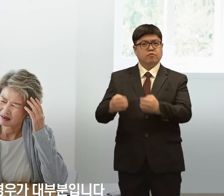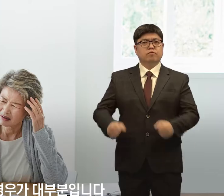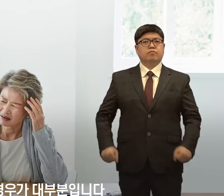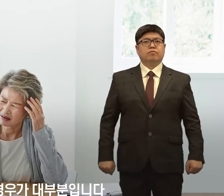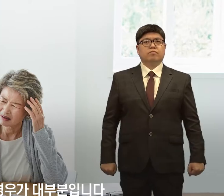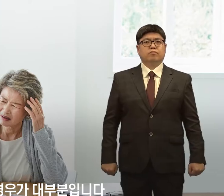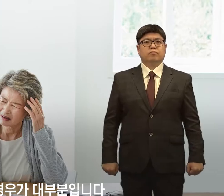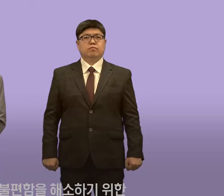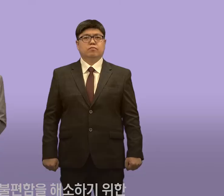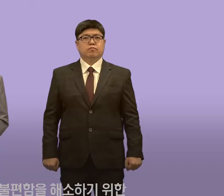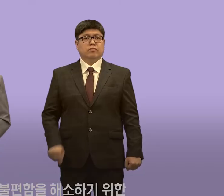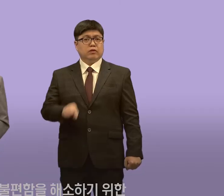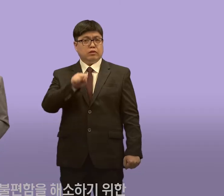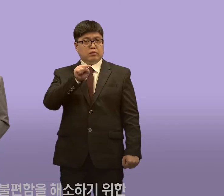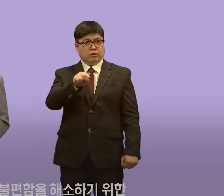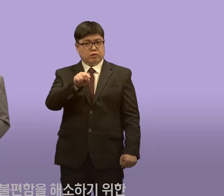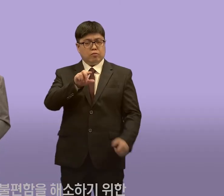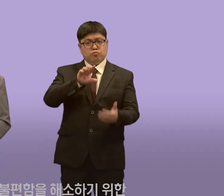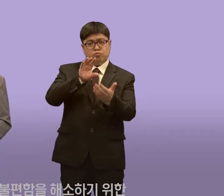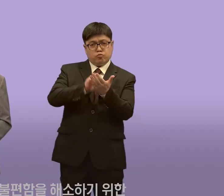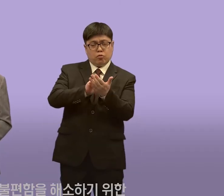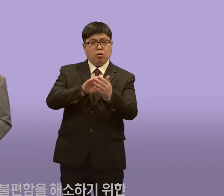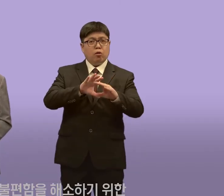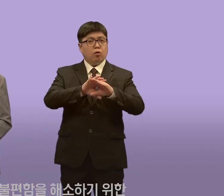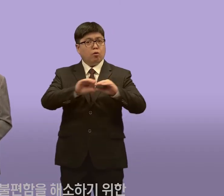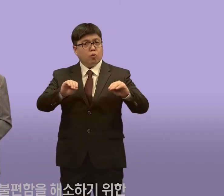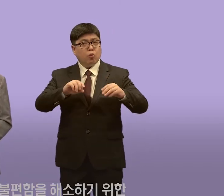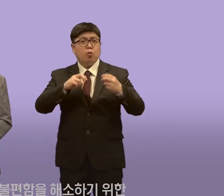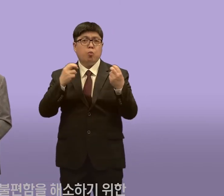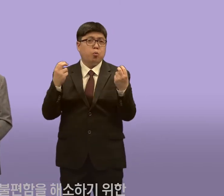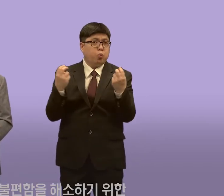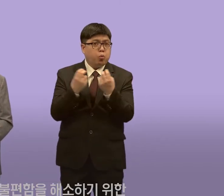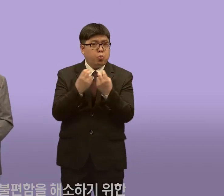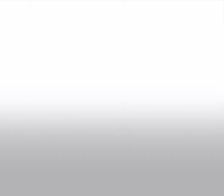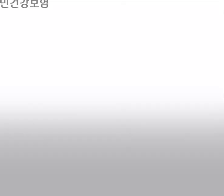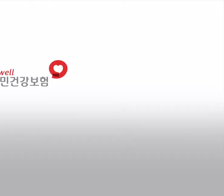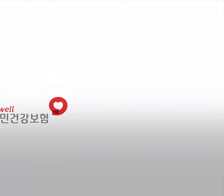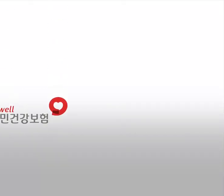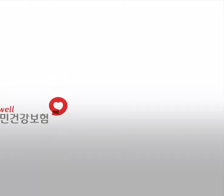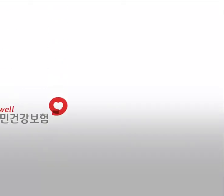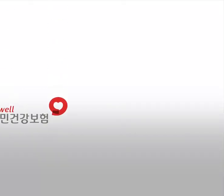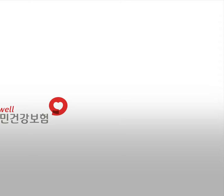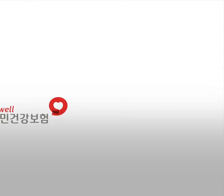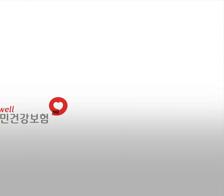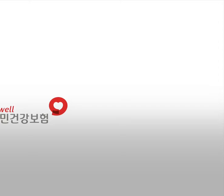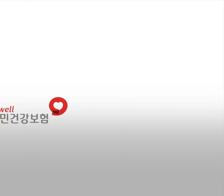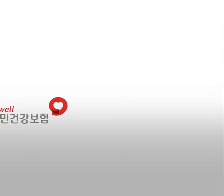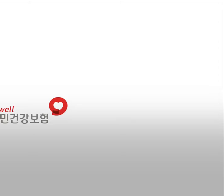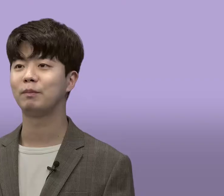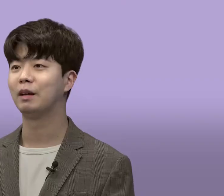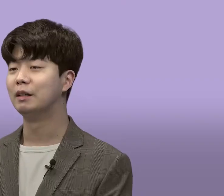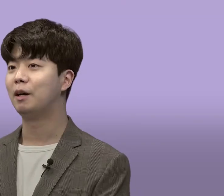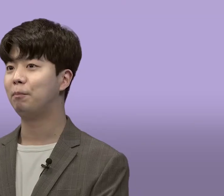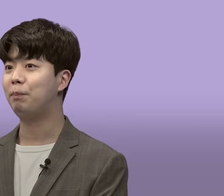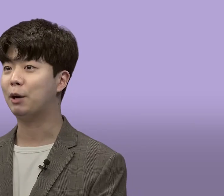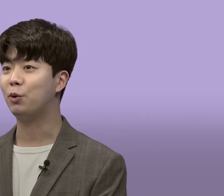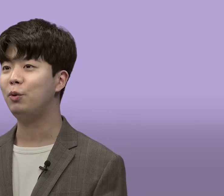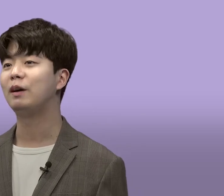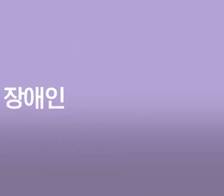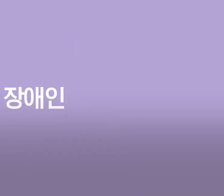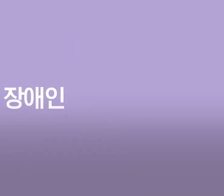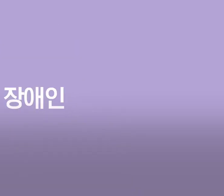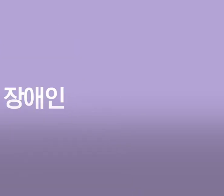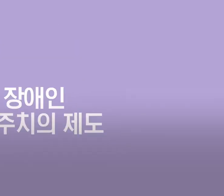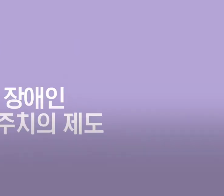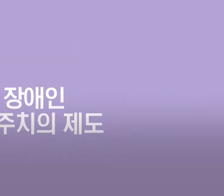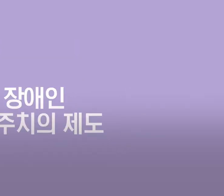경우가 대부분입니다. 그래서 이런 불편함을 해소하기 위한 건강보험의 제도가 있는데요. 바로